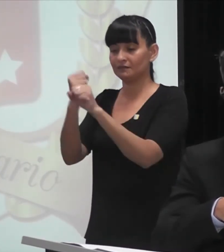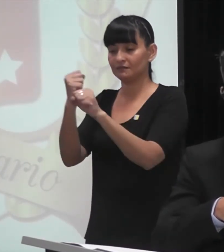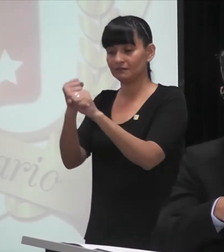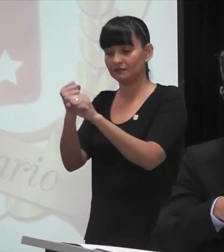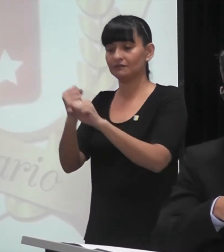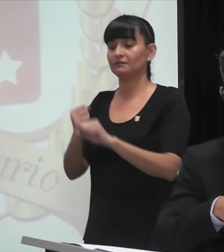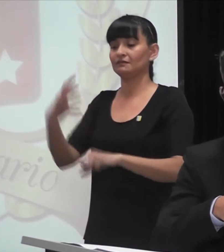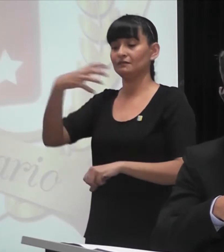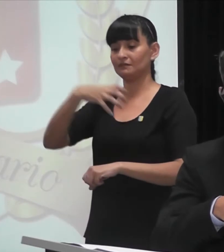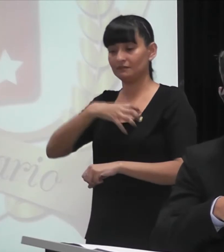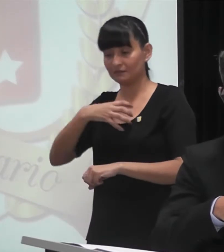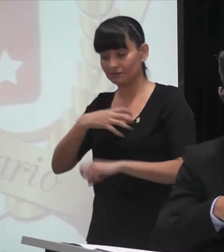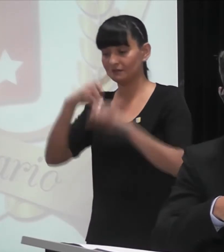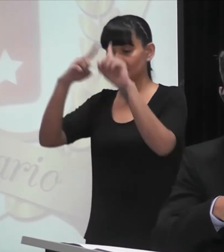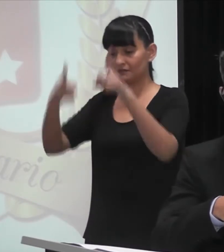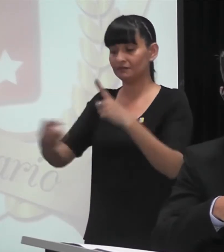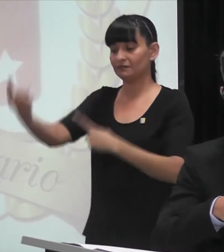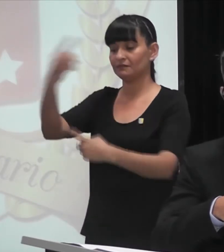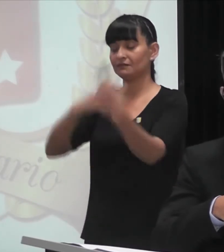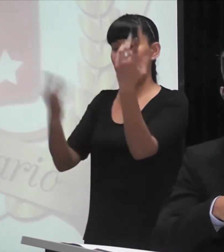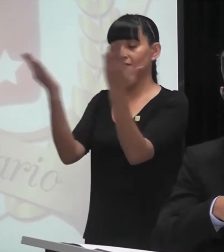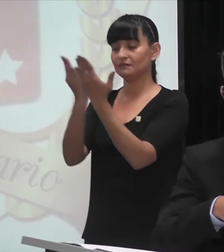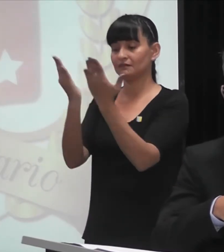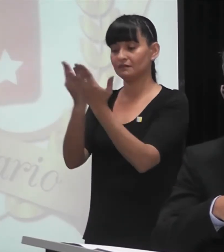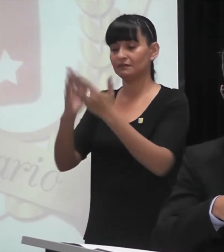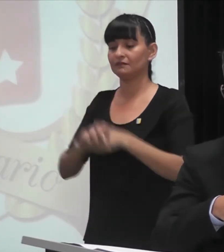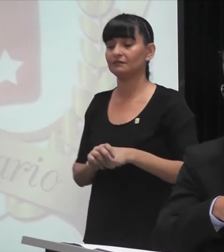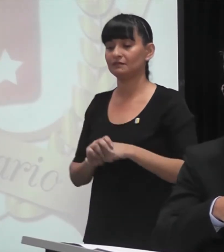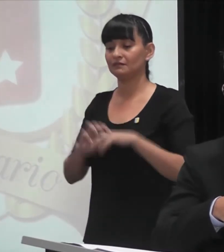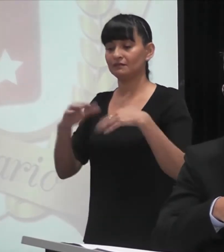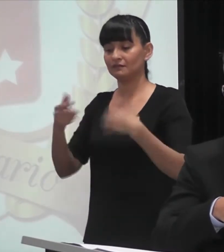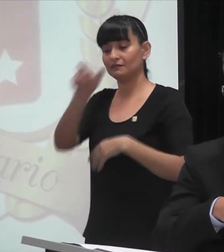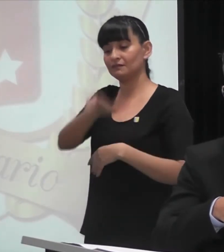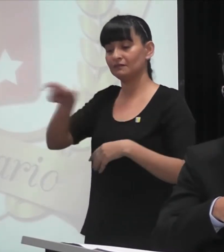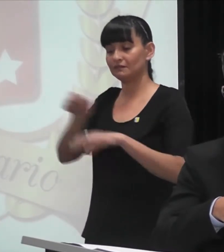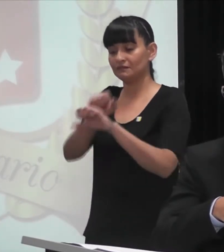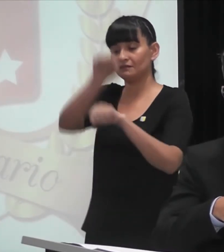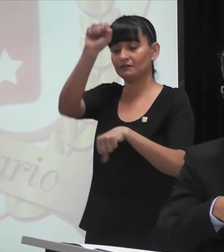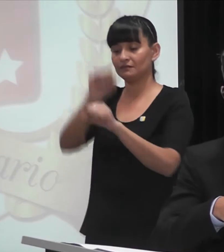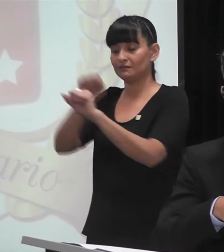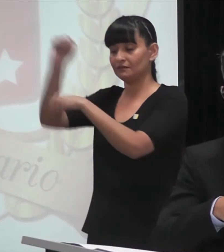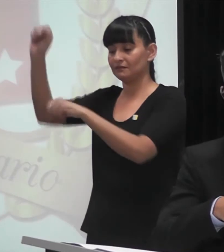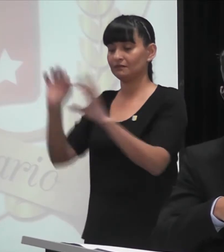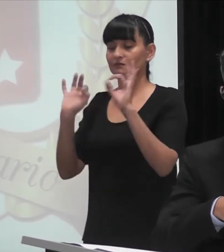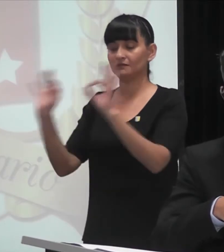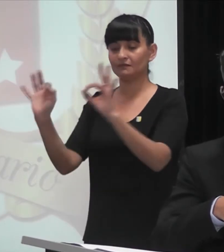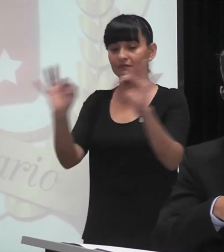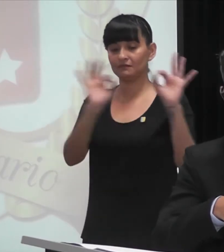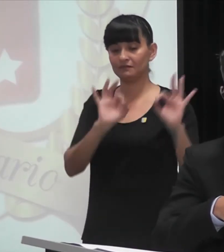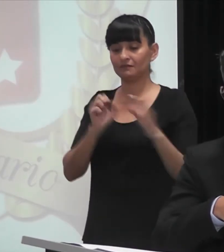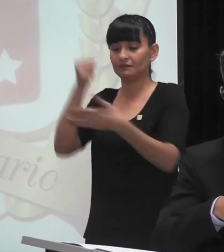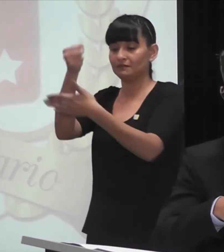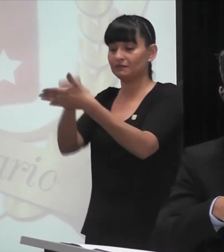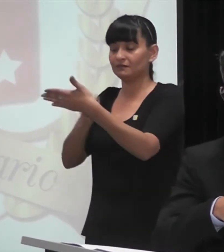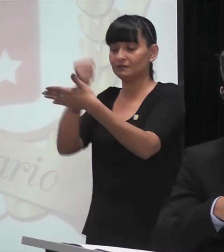alumnos que confiaron en nosotros y completaron sus estudios. Costó una lucha